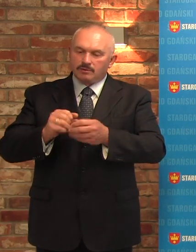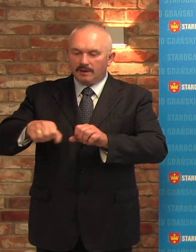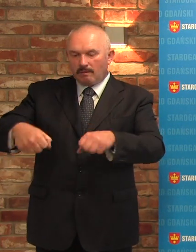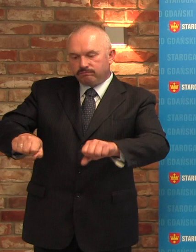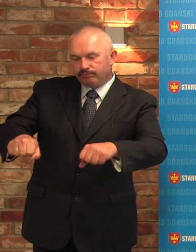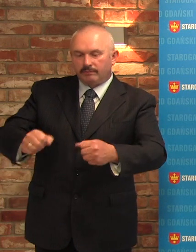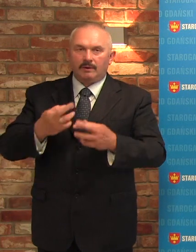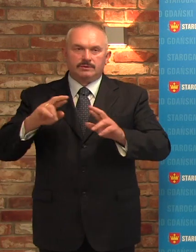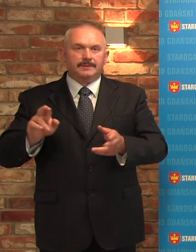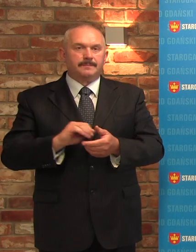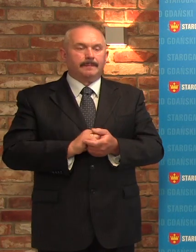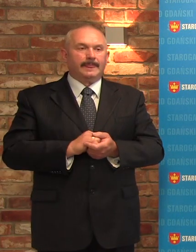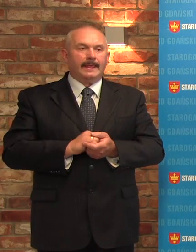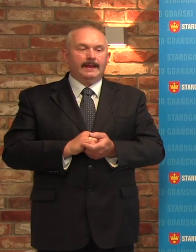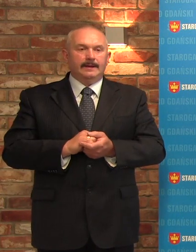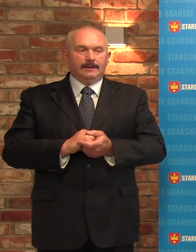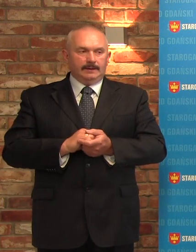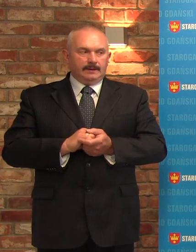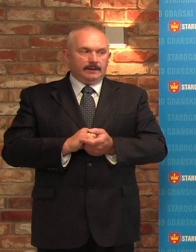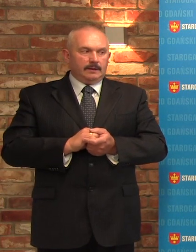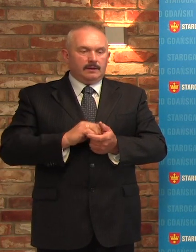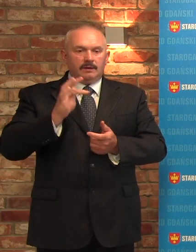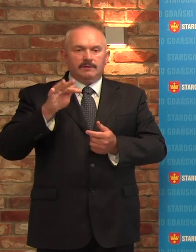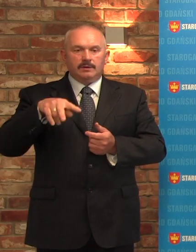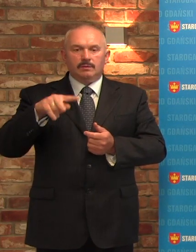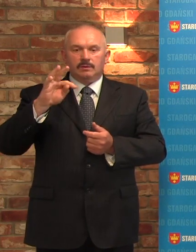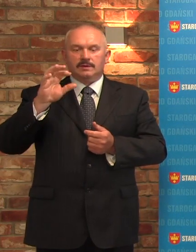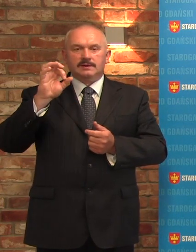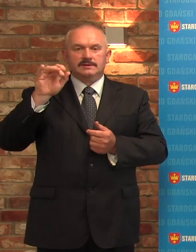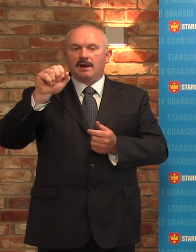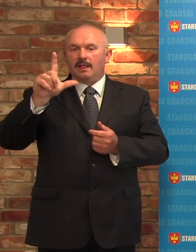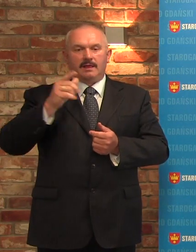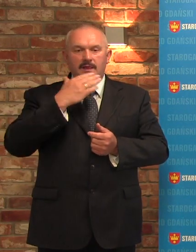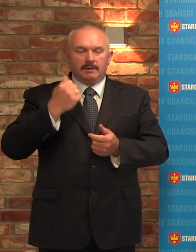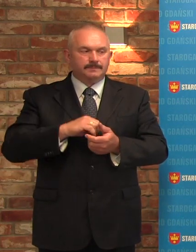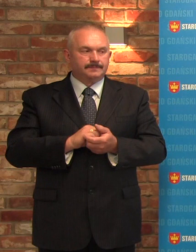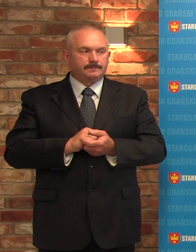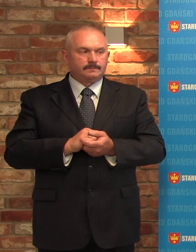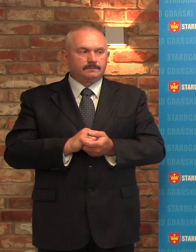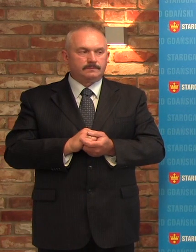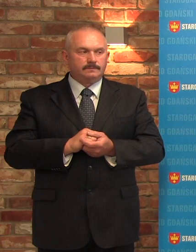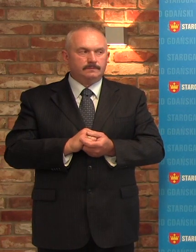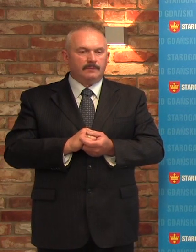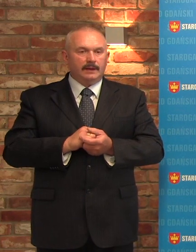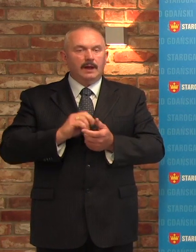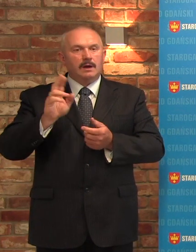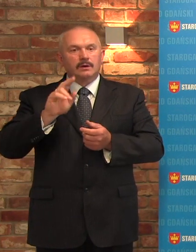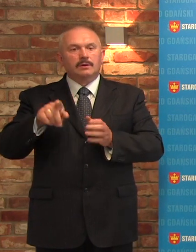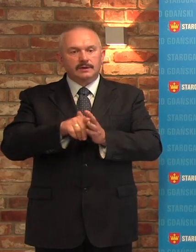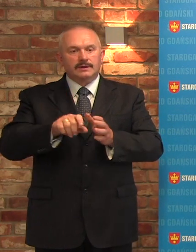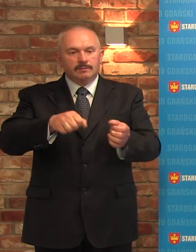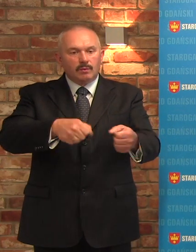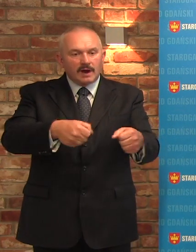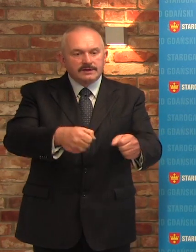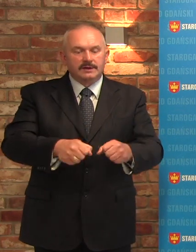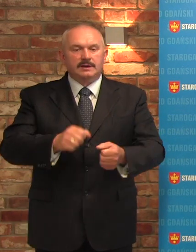jest 11 zawodników, a w futsalu nie ma takich 11 zawodników. I każdy kto nawet w piłkarzyki zagrałby, chciałby